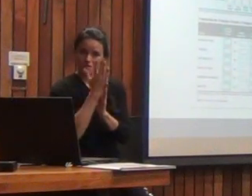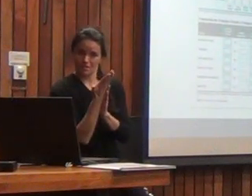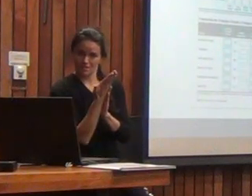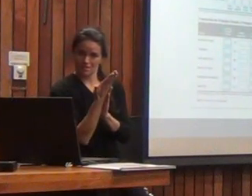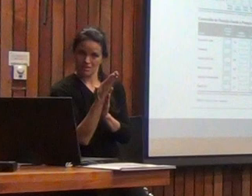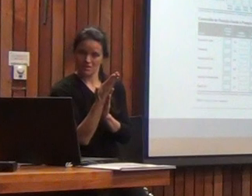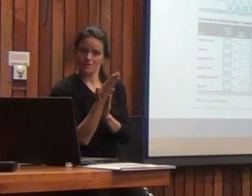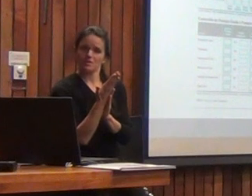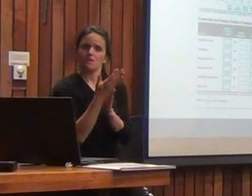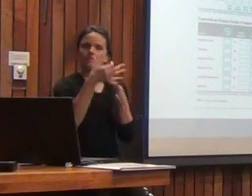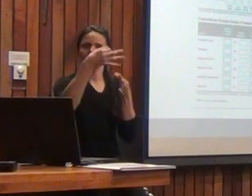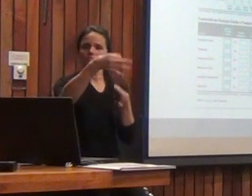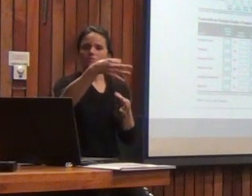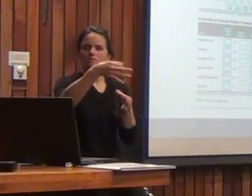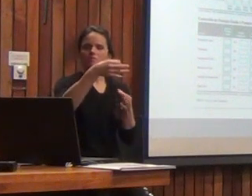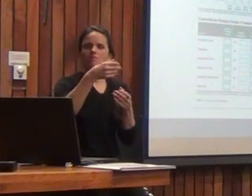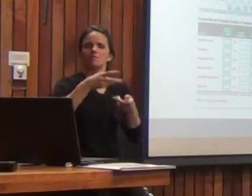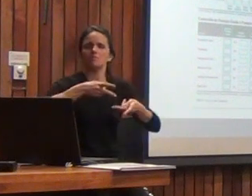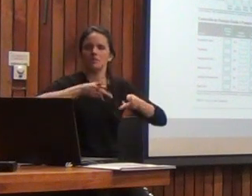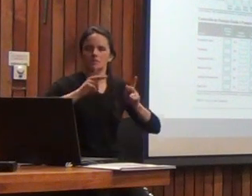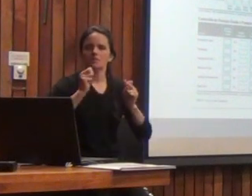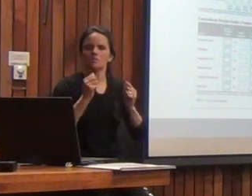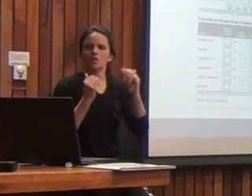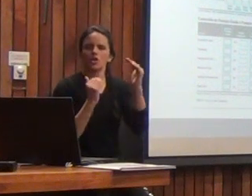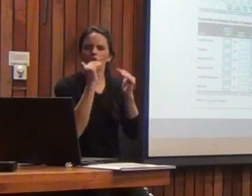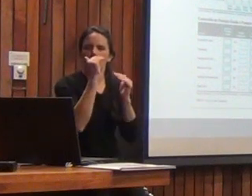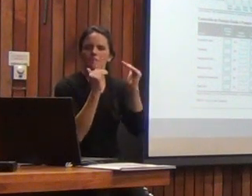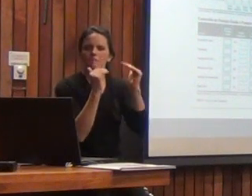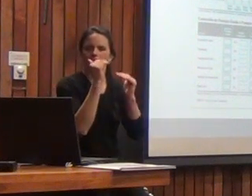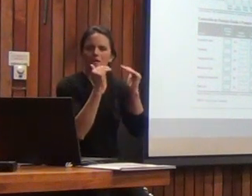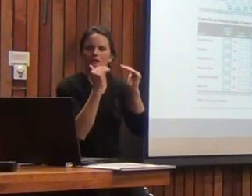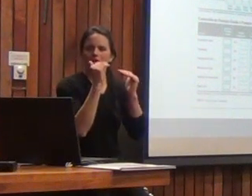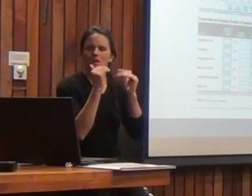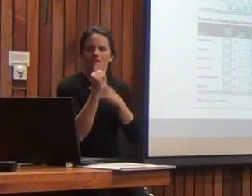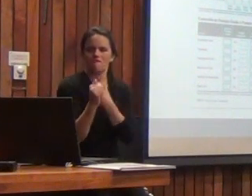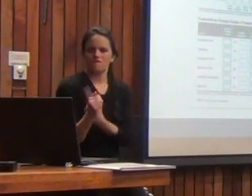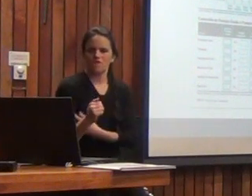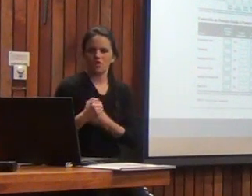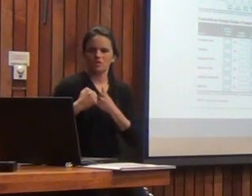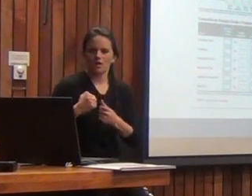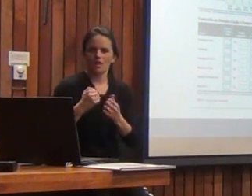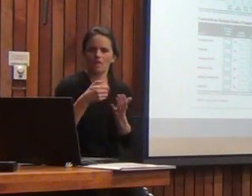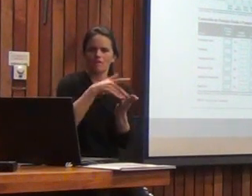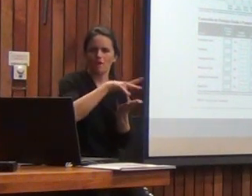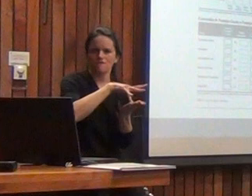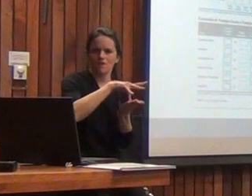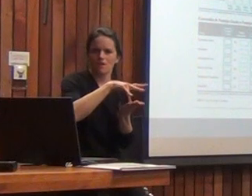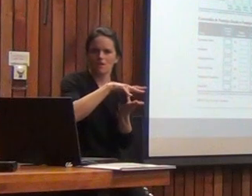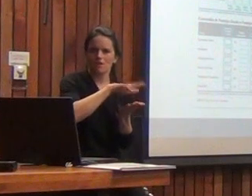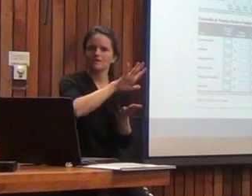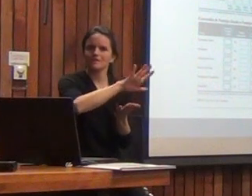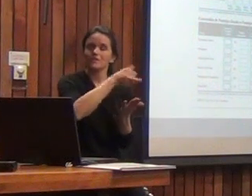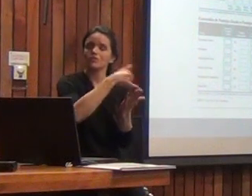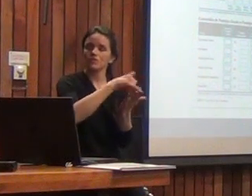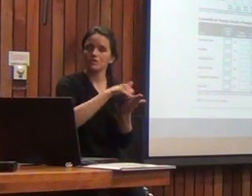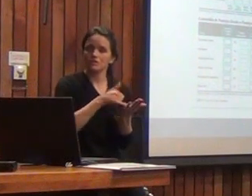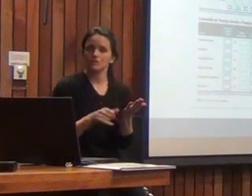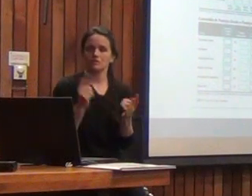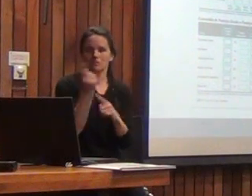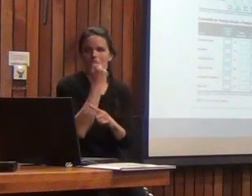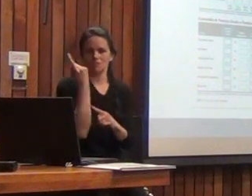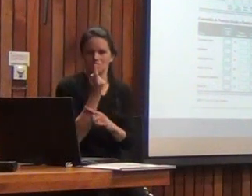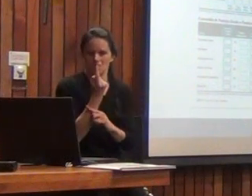hay una página que nos permite comparar hacer un análisis de fortalezas y debilidades entre los 5 índices de nivel principal